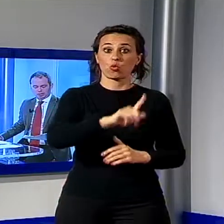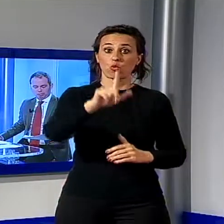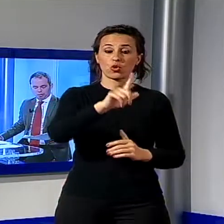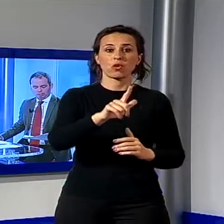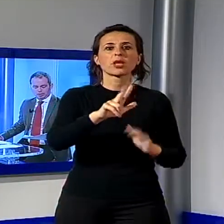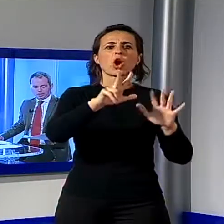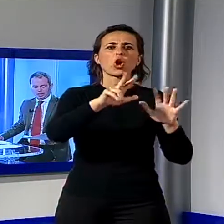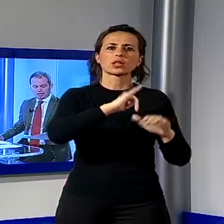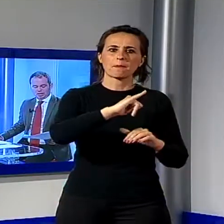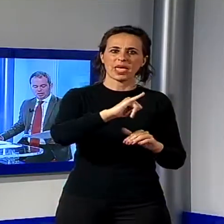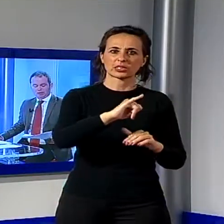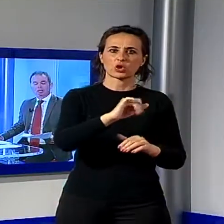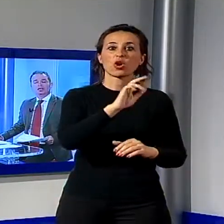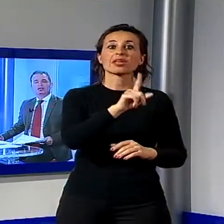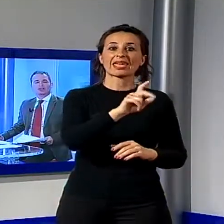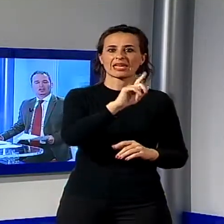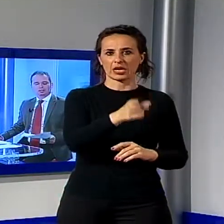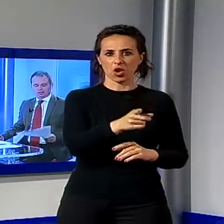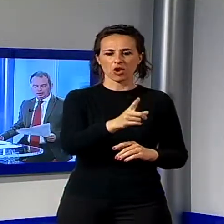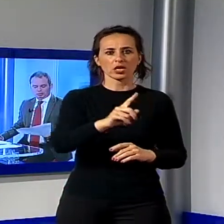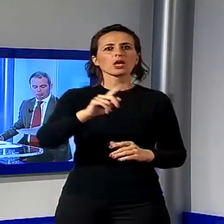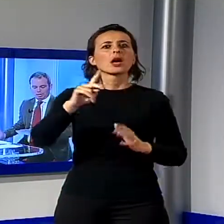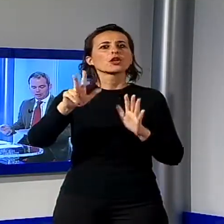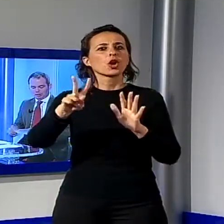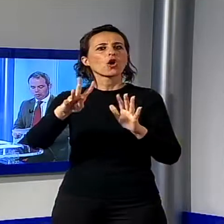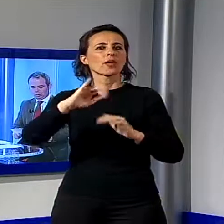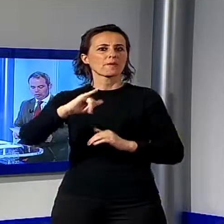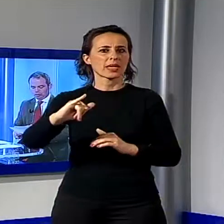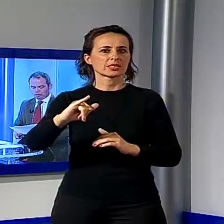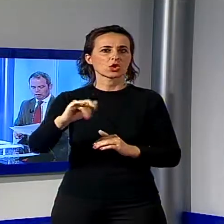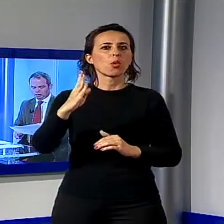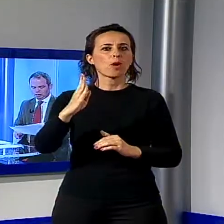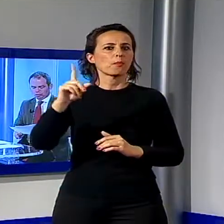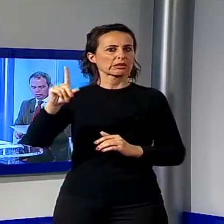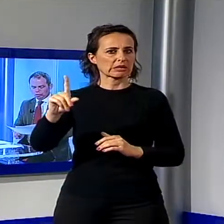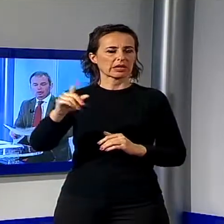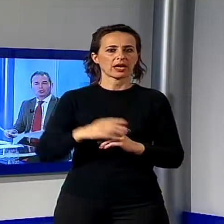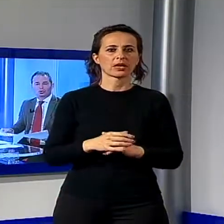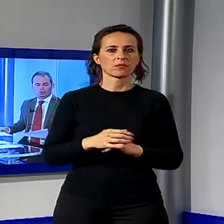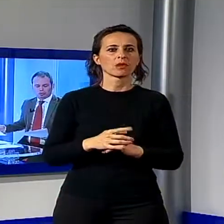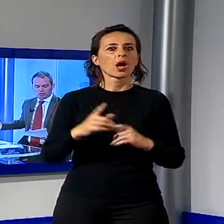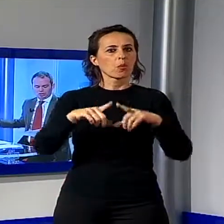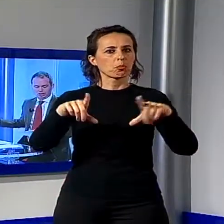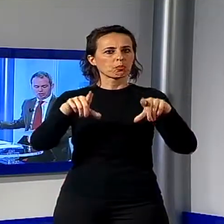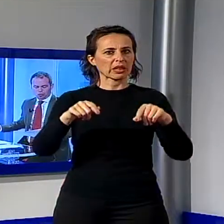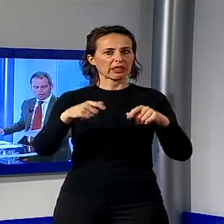Bob Dylan. Biglietti in vendita da domani, sabato 14 marzo, sul circuito Ticket One.